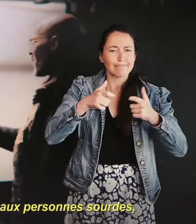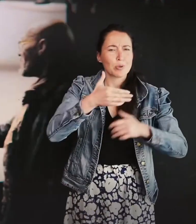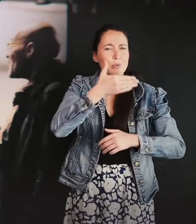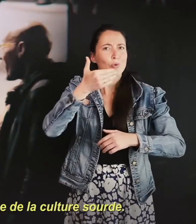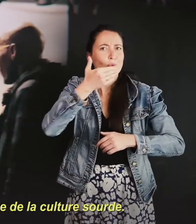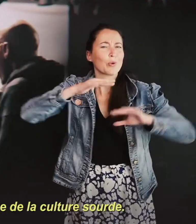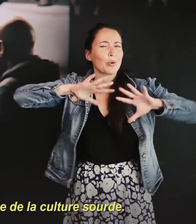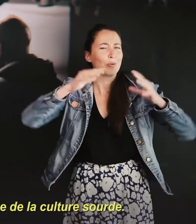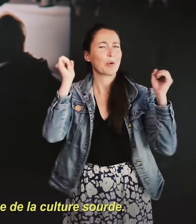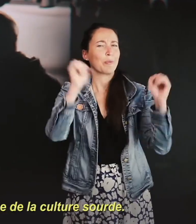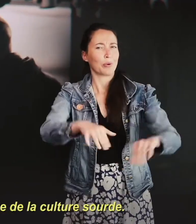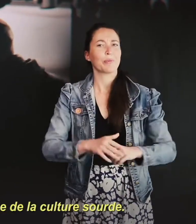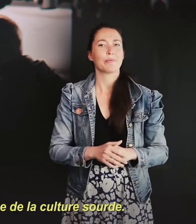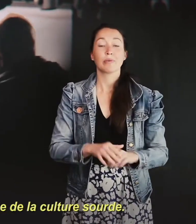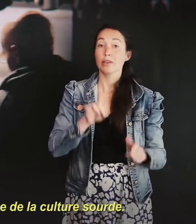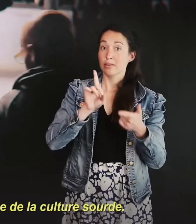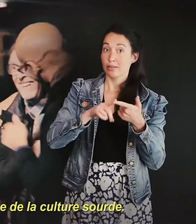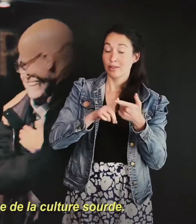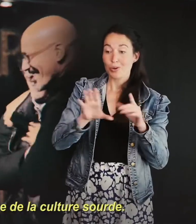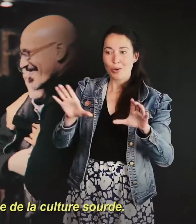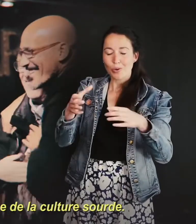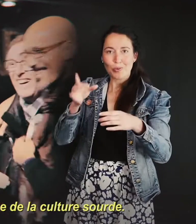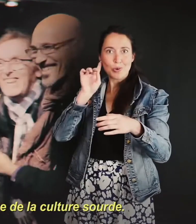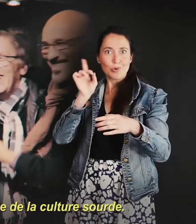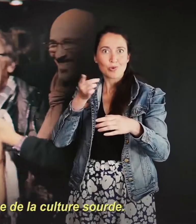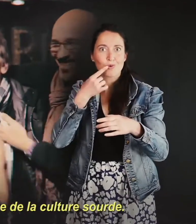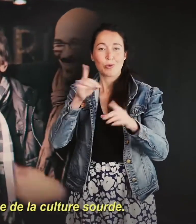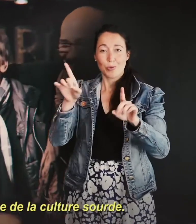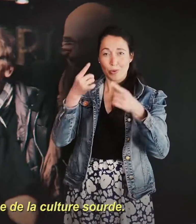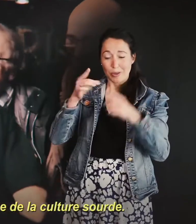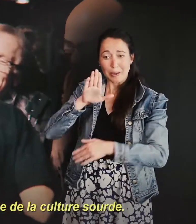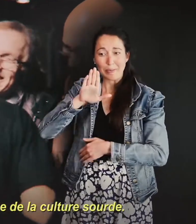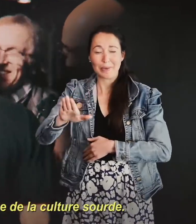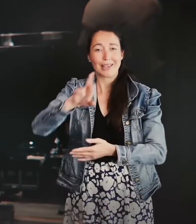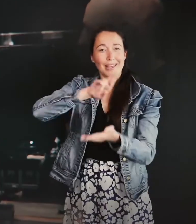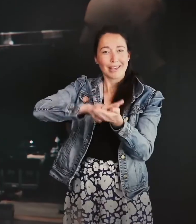et contribuer à faire connaître la musique de la culture sourde.